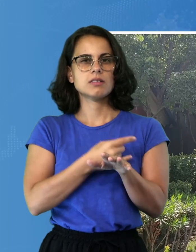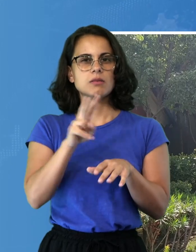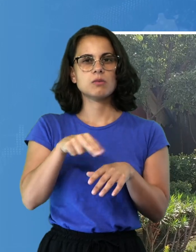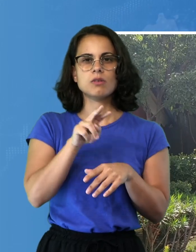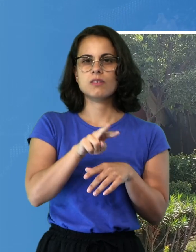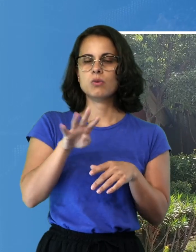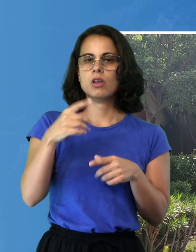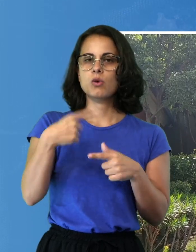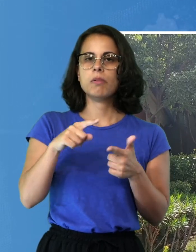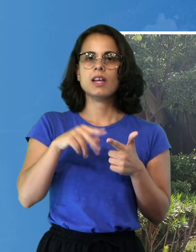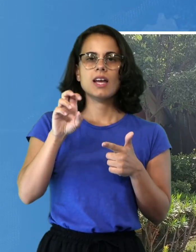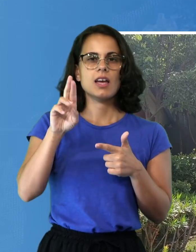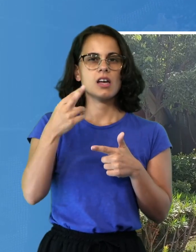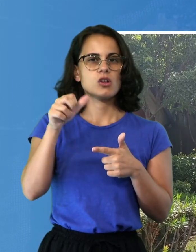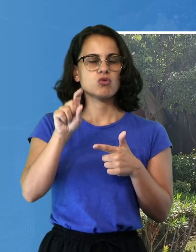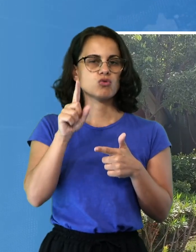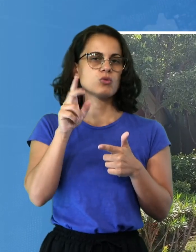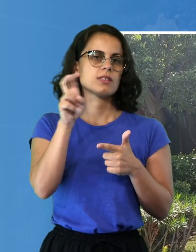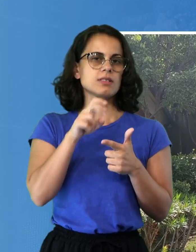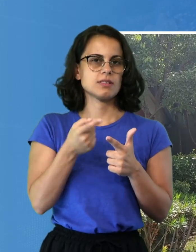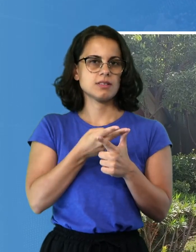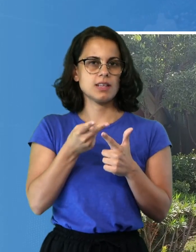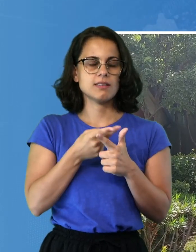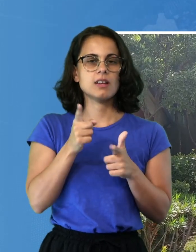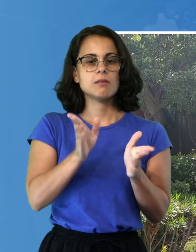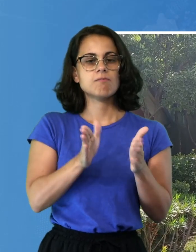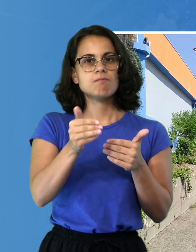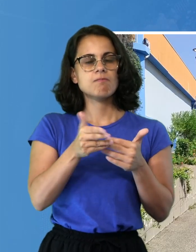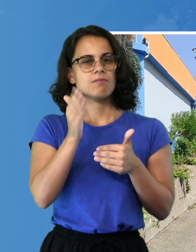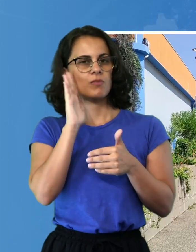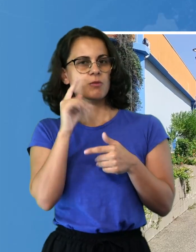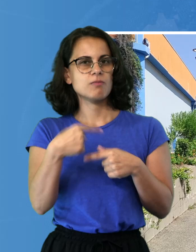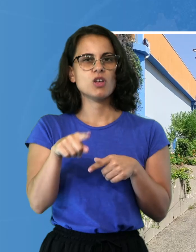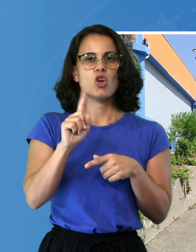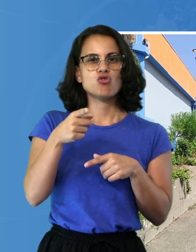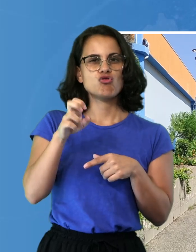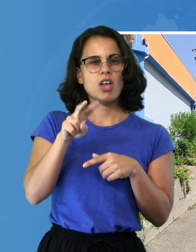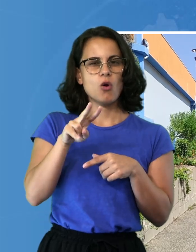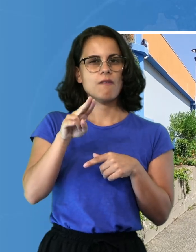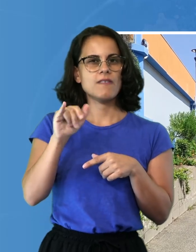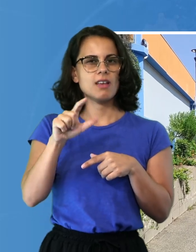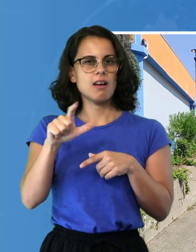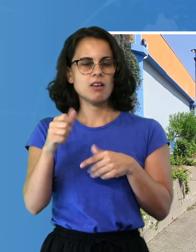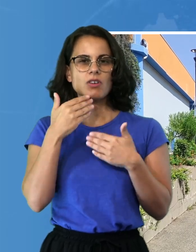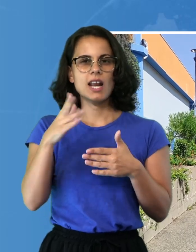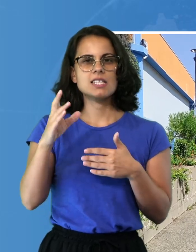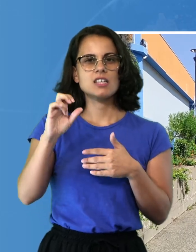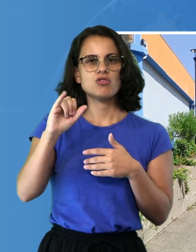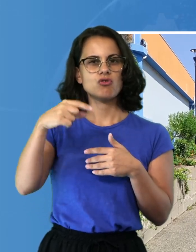'ERSU di Sassari. Gli alloggi del GeoVillage allestite del Cipnes Gallura hanno l'obiettivo di fornire agli studenti universitari un